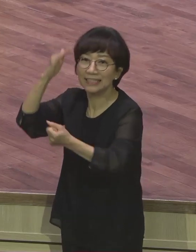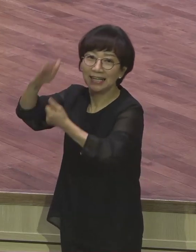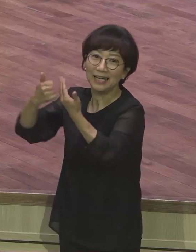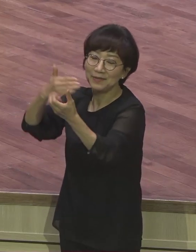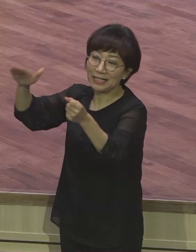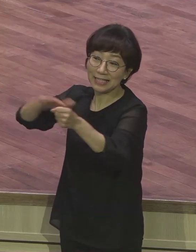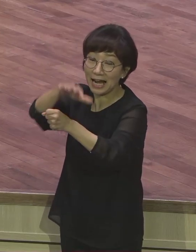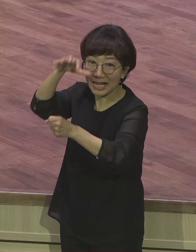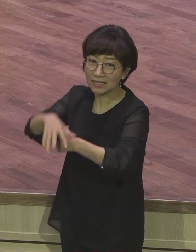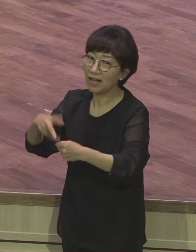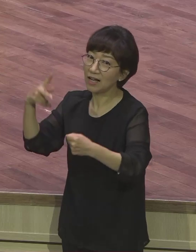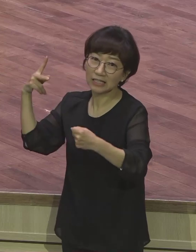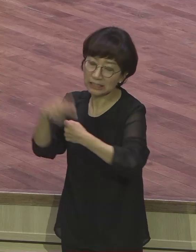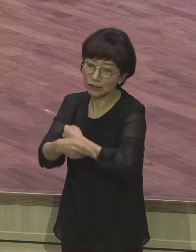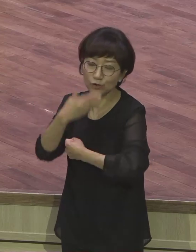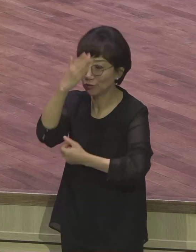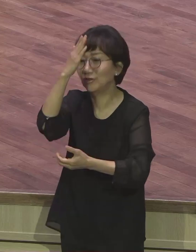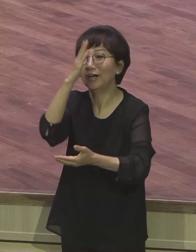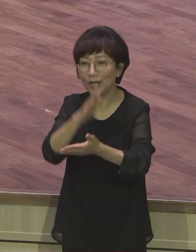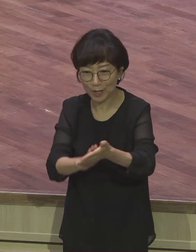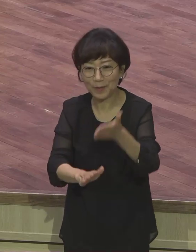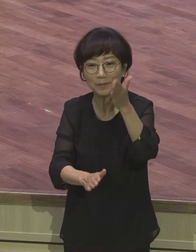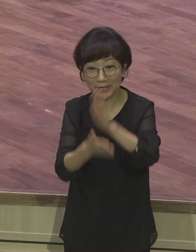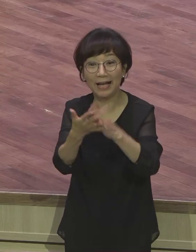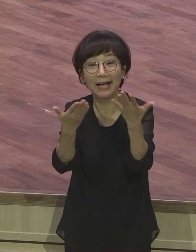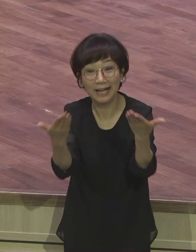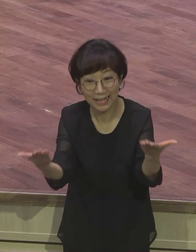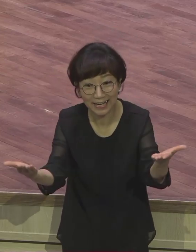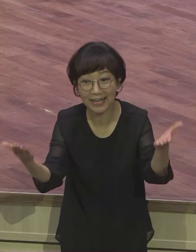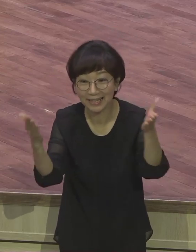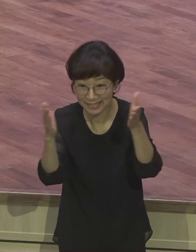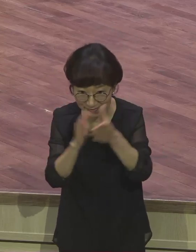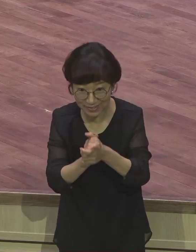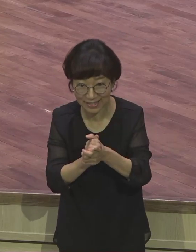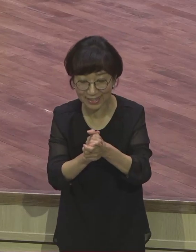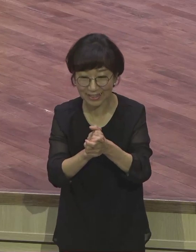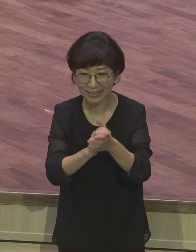사랑에서 끊을 수 없으리라. 아멘. 그 어떤 것도